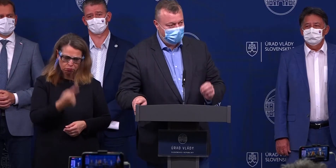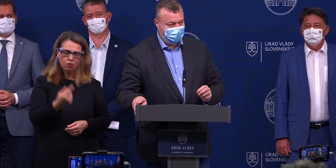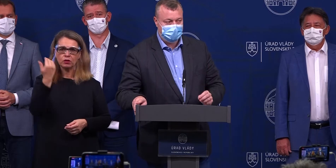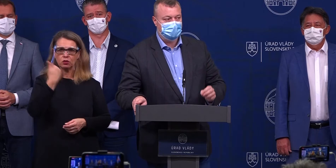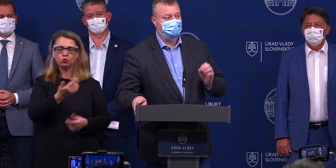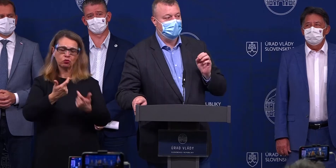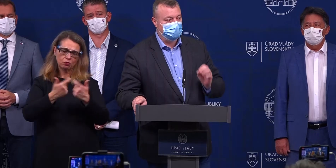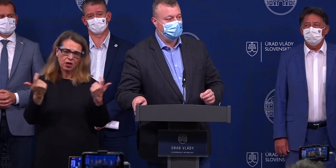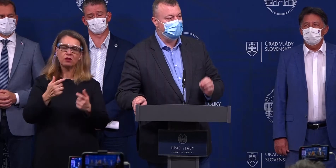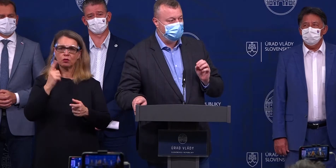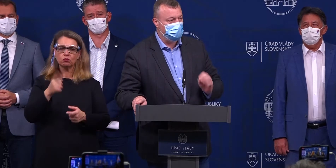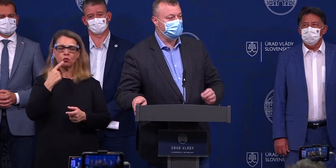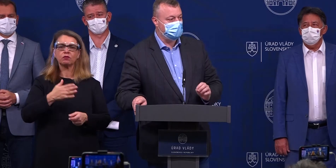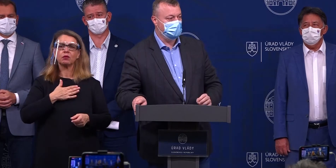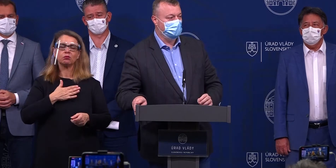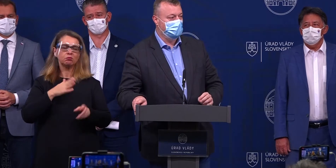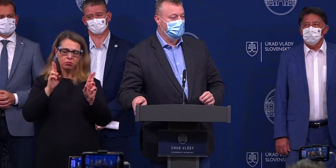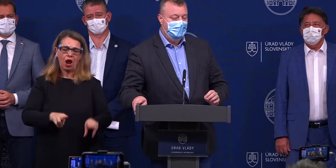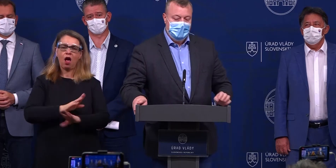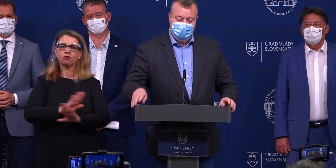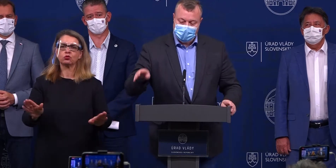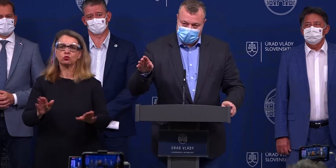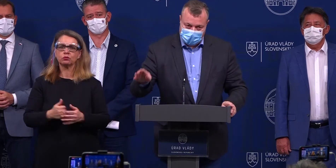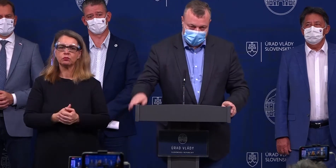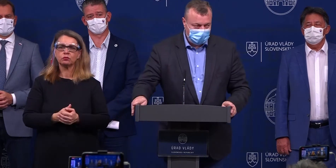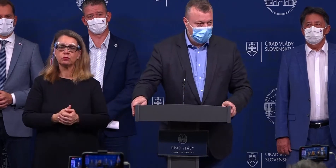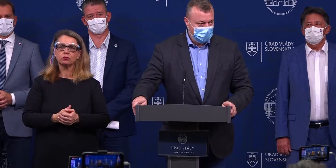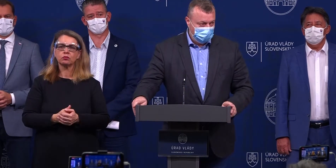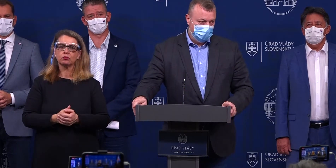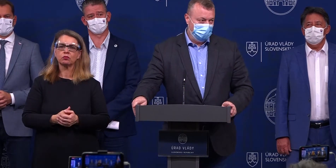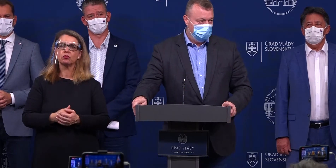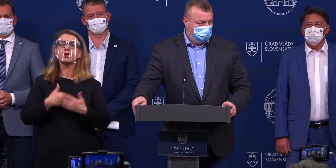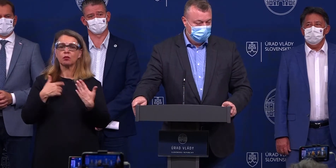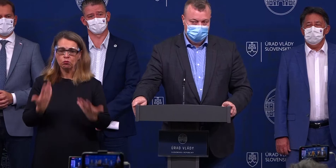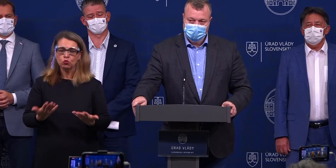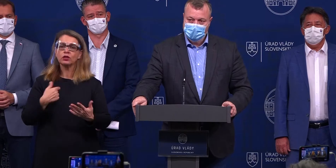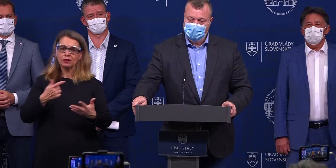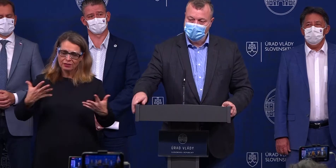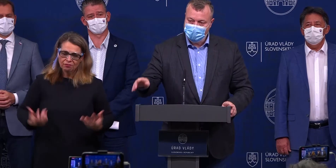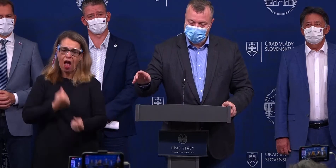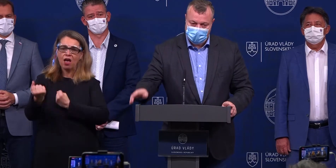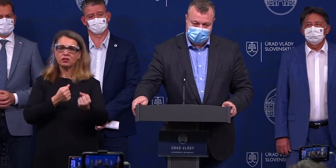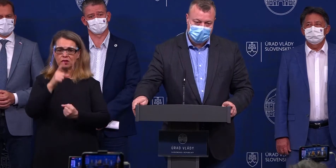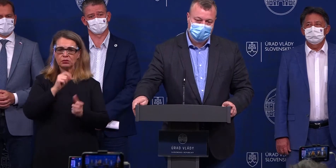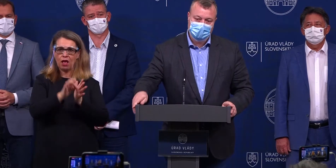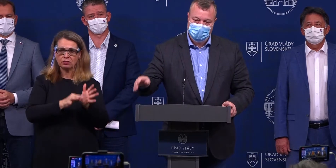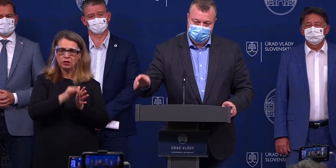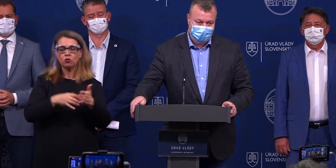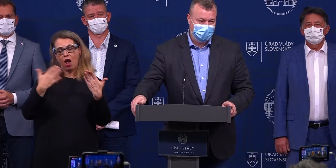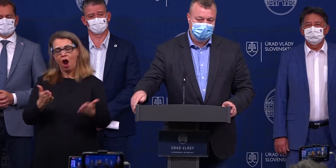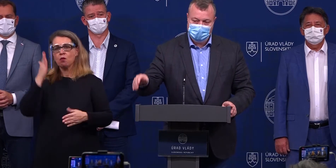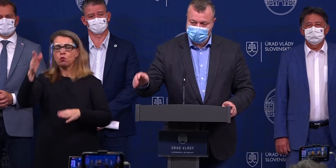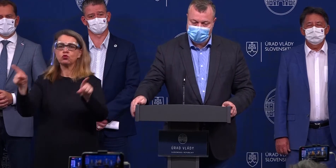ľuďom úplne jasne, že máme na výber iba dve možnosti. Bud z tej diálnice do pekla odbočíme, alebo tu máme Bergamo,